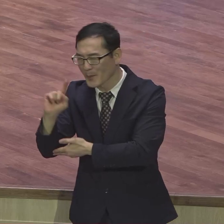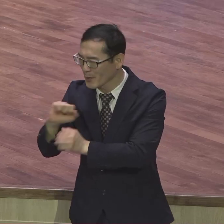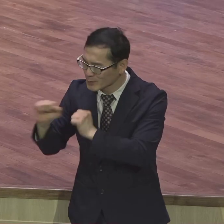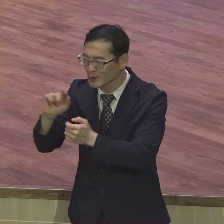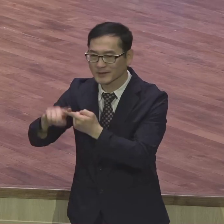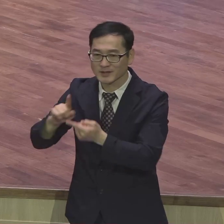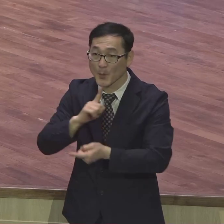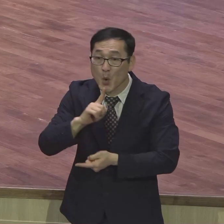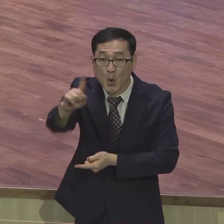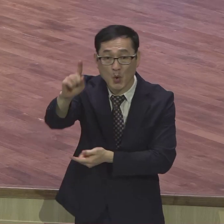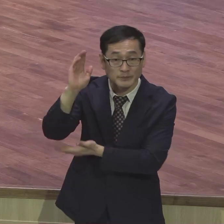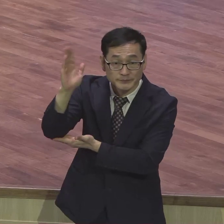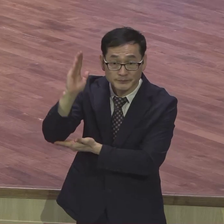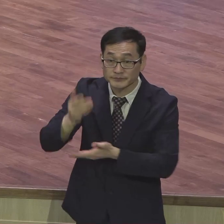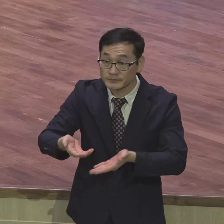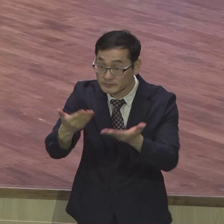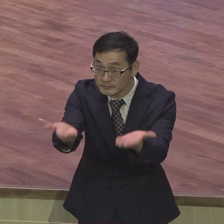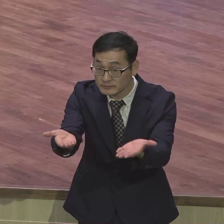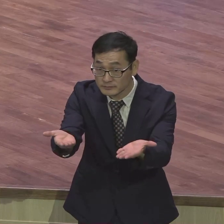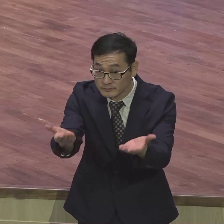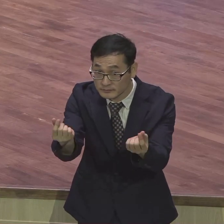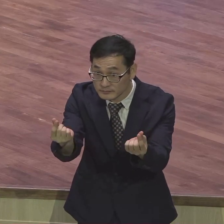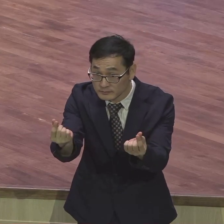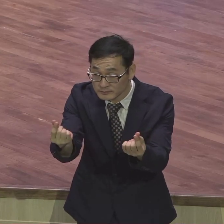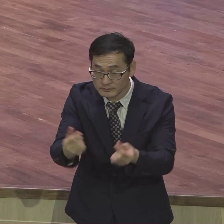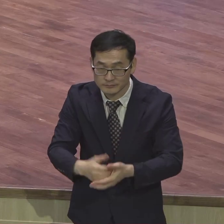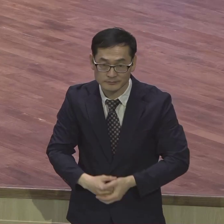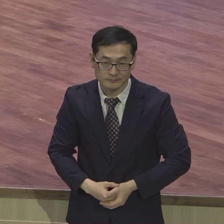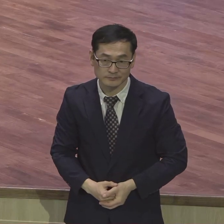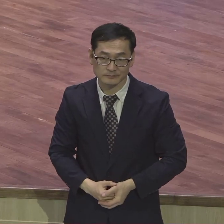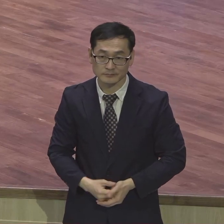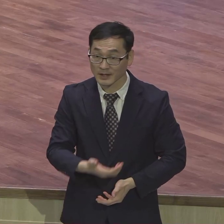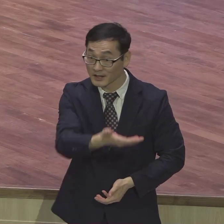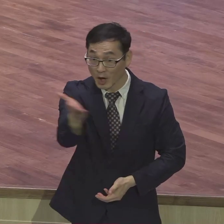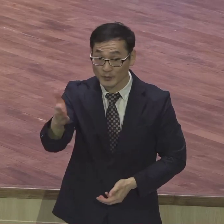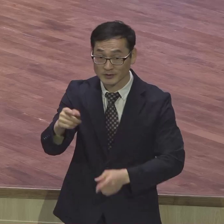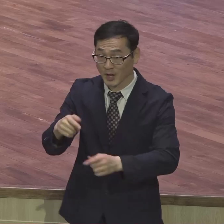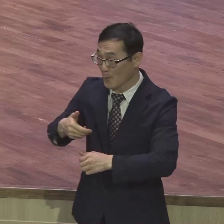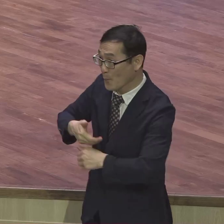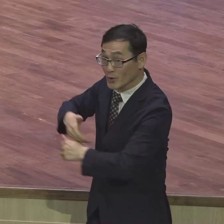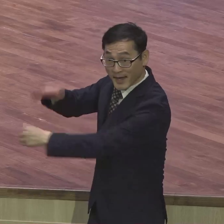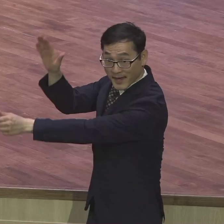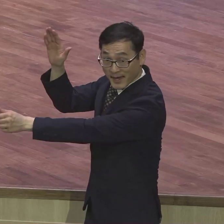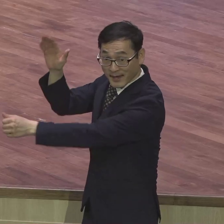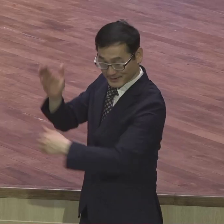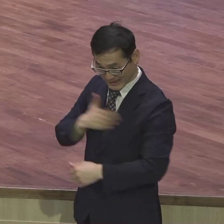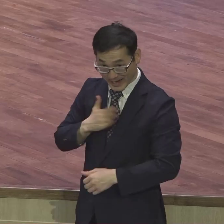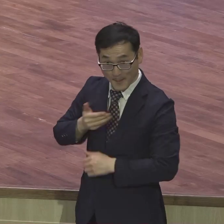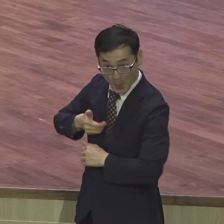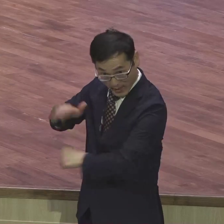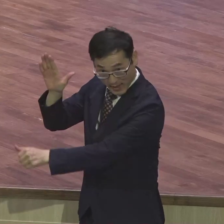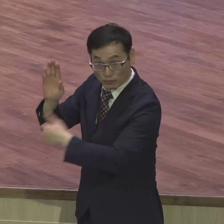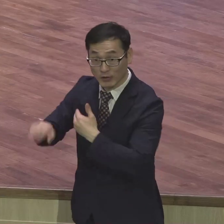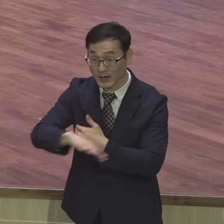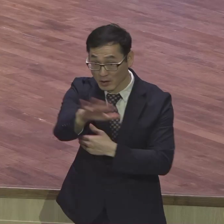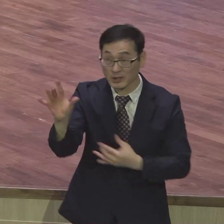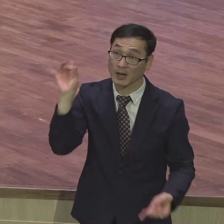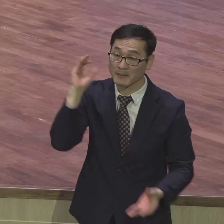보고하잖아요 보고하잖아요 그러니까 여러분을 보내놓고 잊어버리지 말고 기도해달라 이 말이에요 아멘